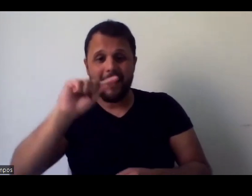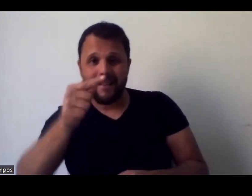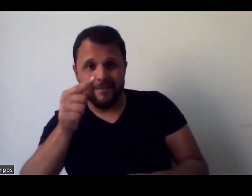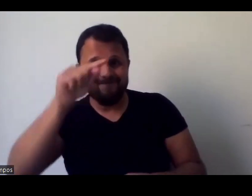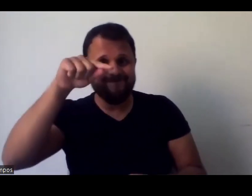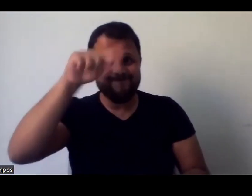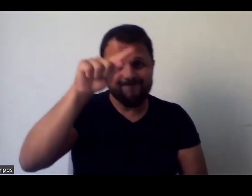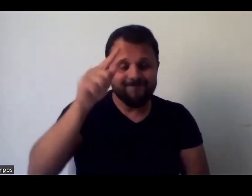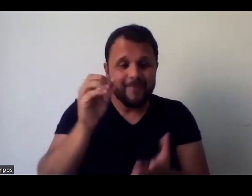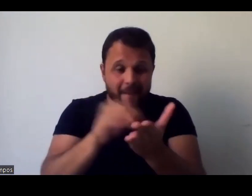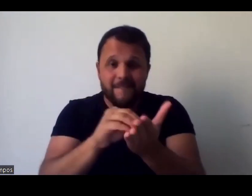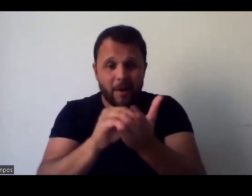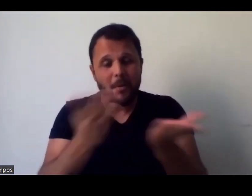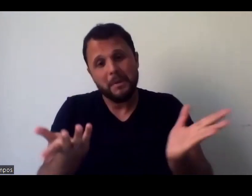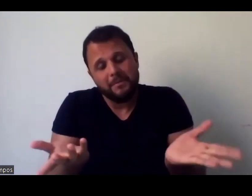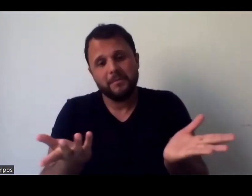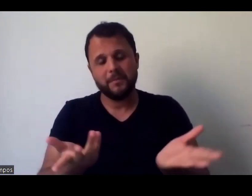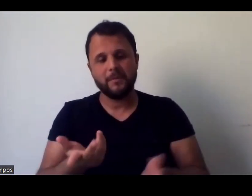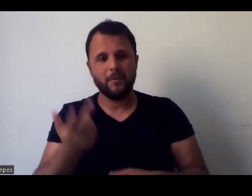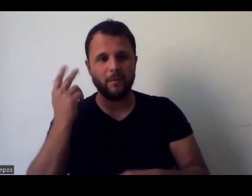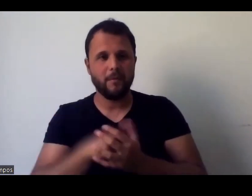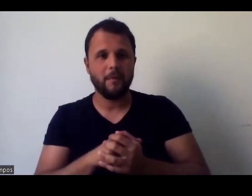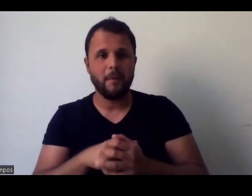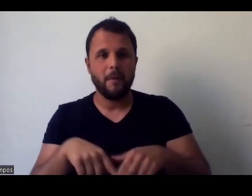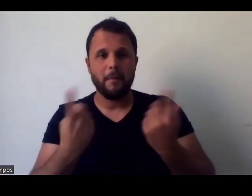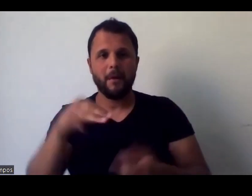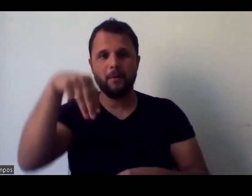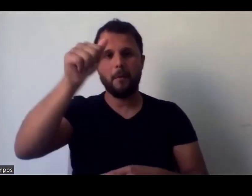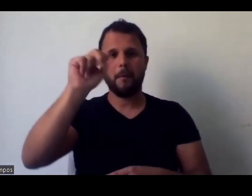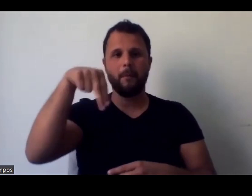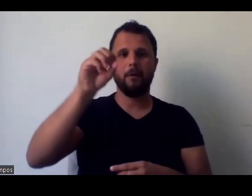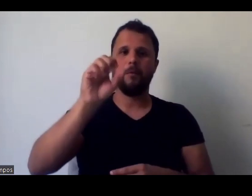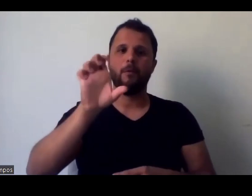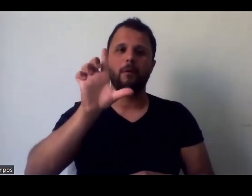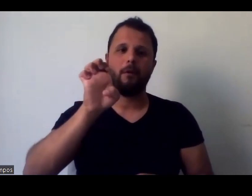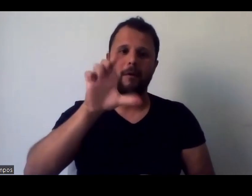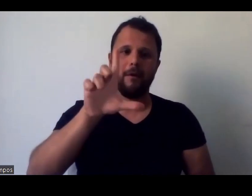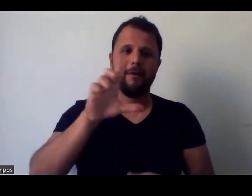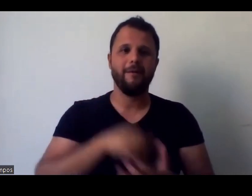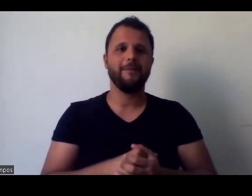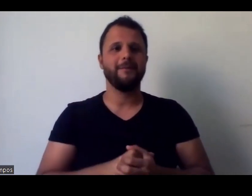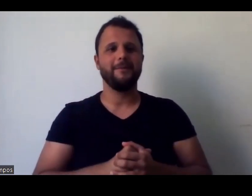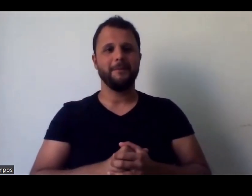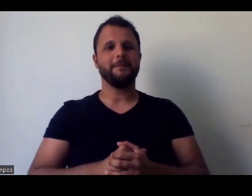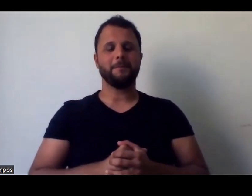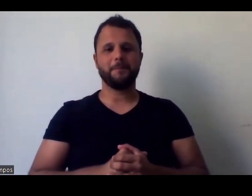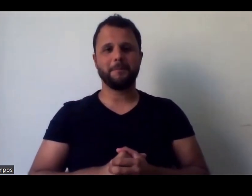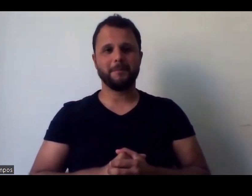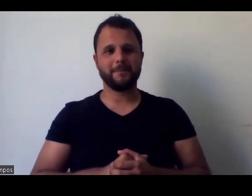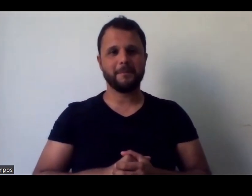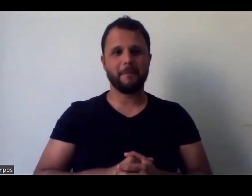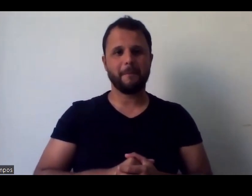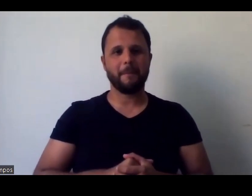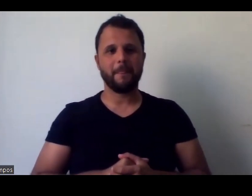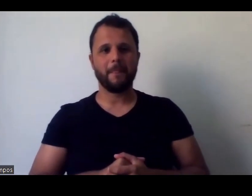o nome tem acento, tá? Mas o Manuel, muito... Oi, Manuel! Aí, Manuel, gente. Ele é